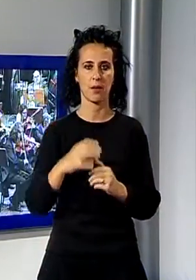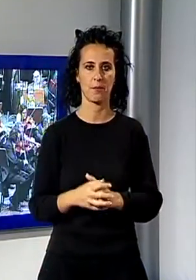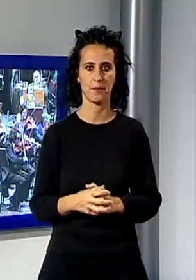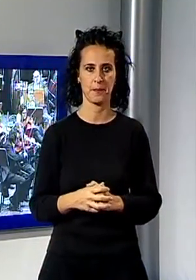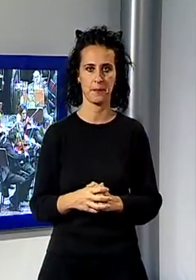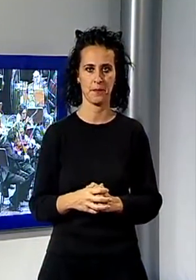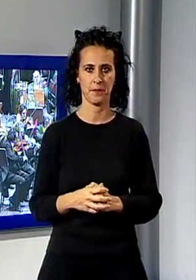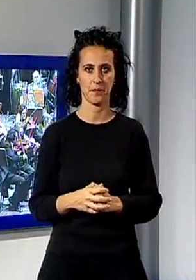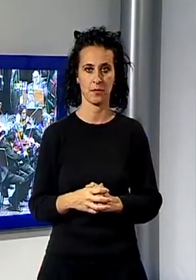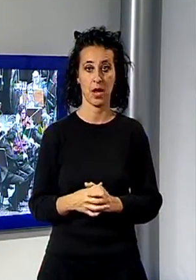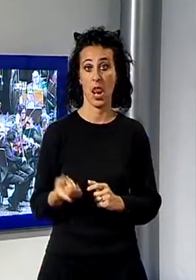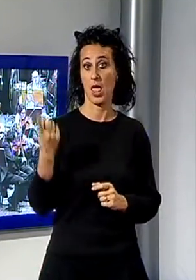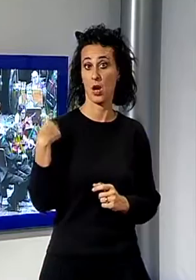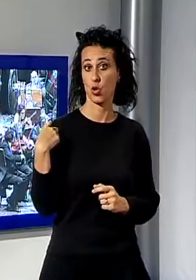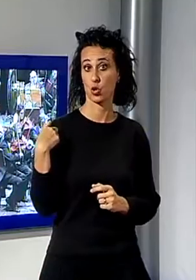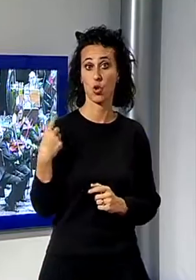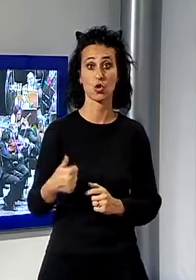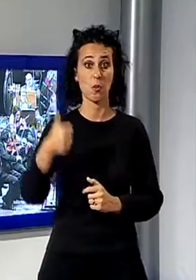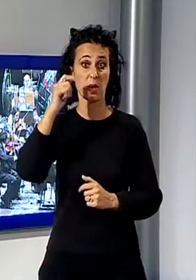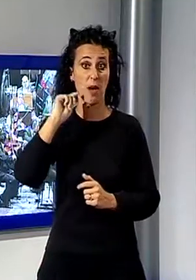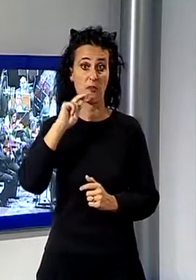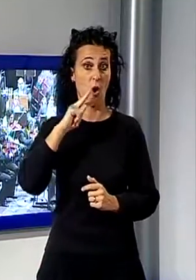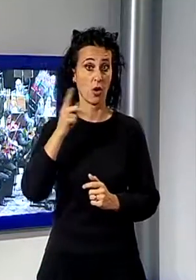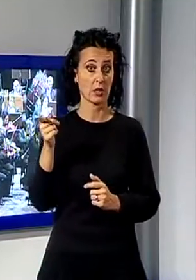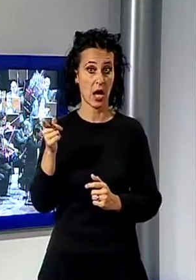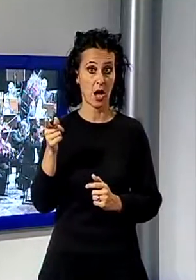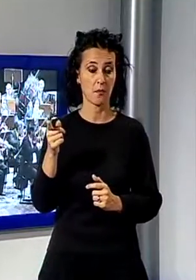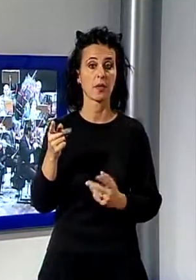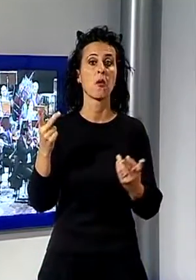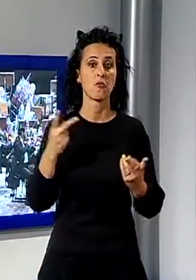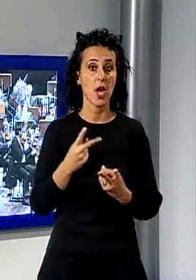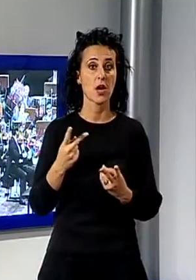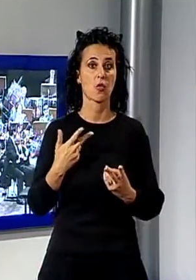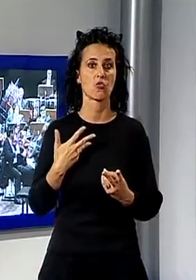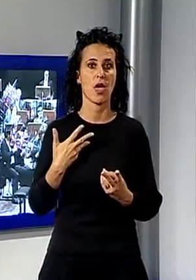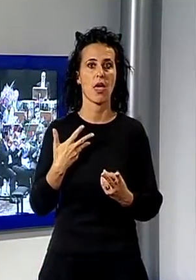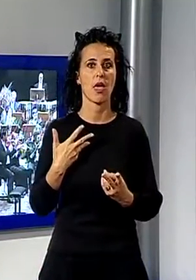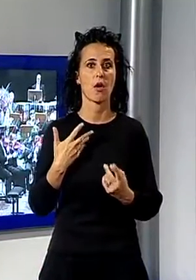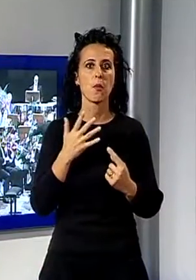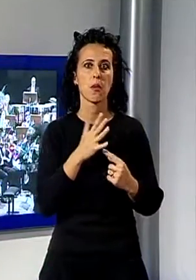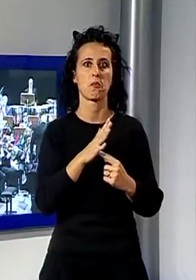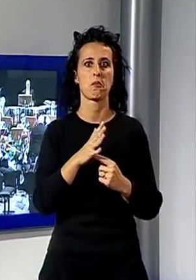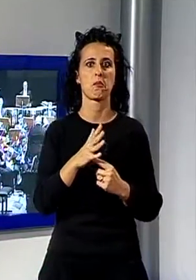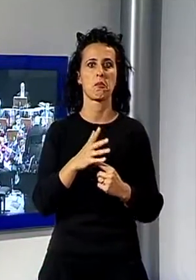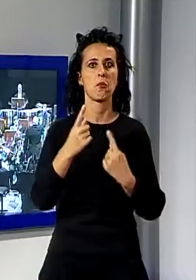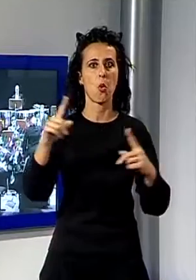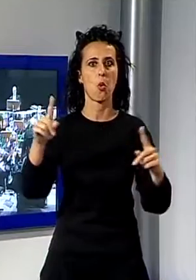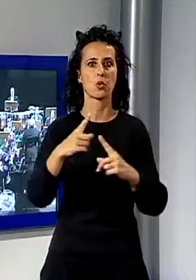Lo scorso anno la prima edizione con il clou rappresentato dagli inediti pucciniani suonati dal maestro Simone Soldati.